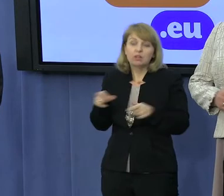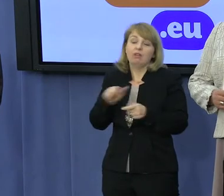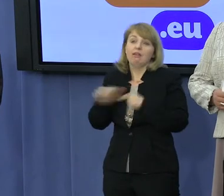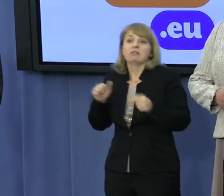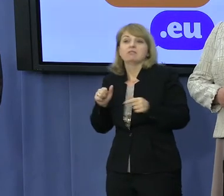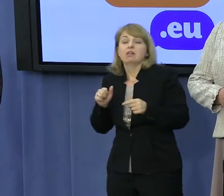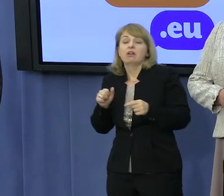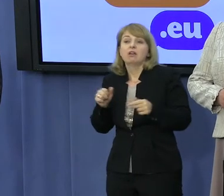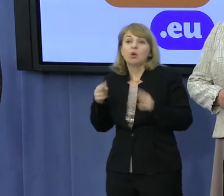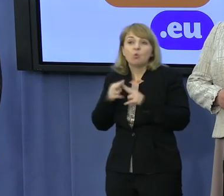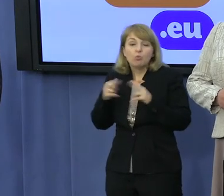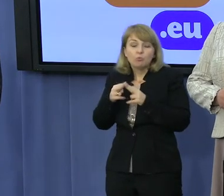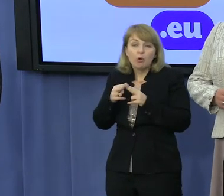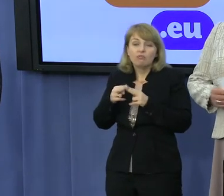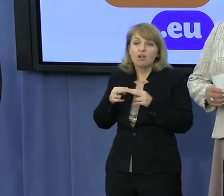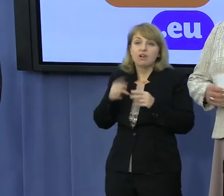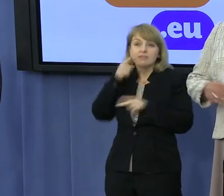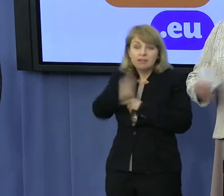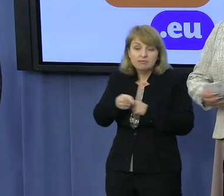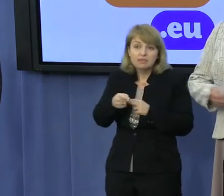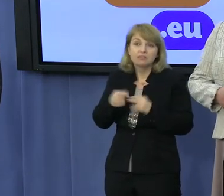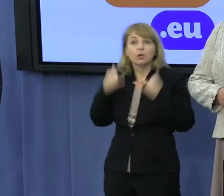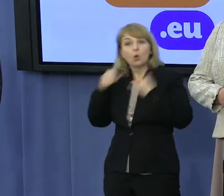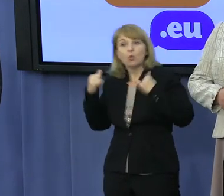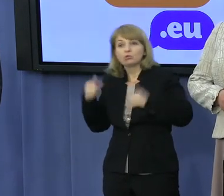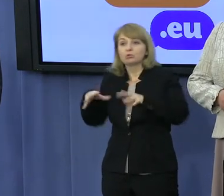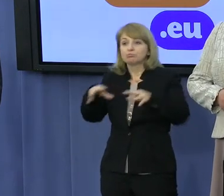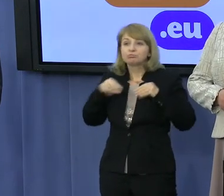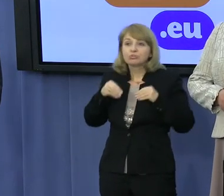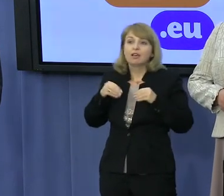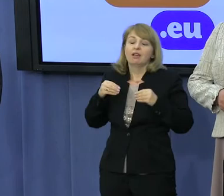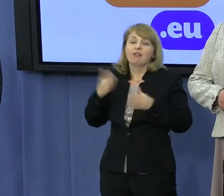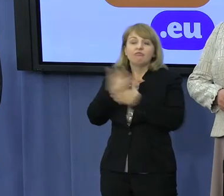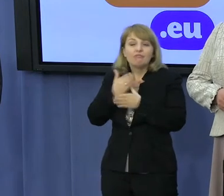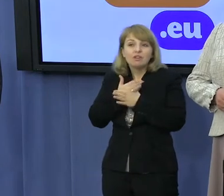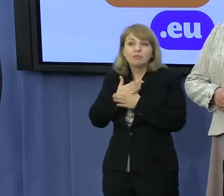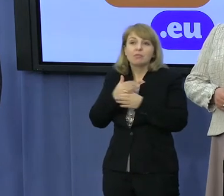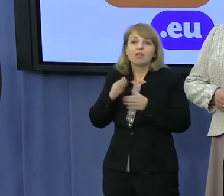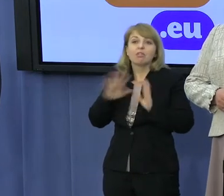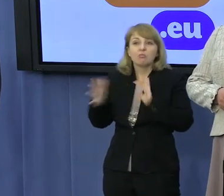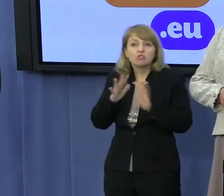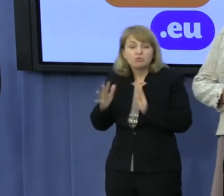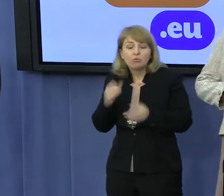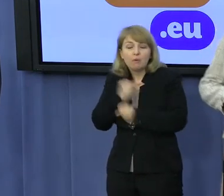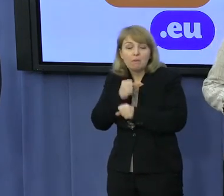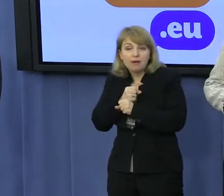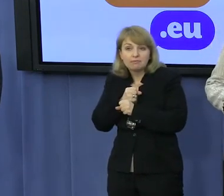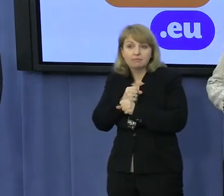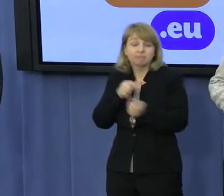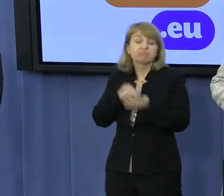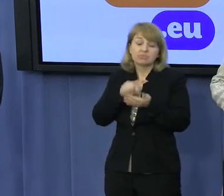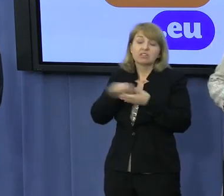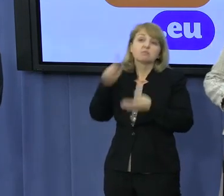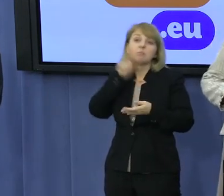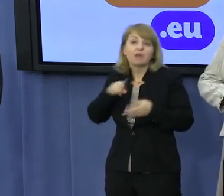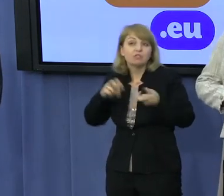zatrudnienie poprzez agencje pracy tymczasowej i tak dalej. To są realne